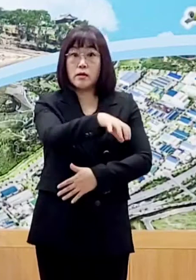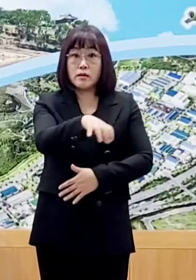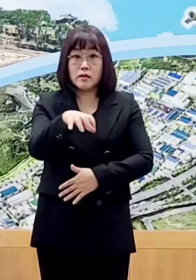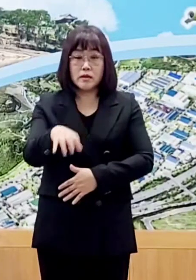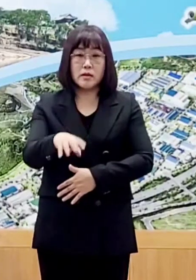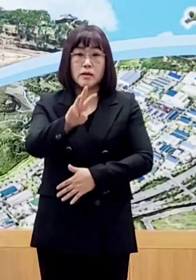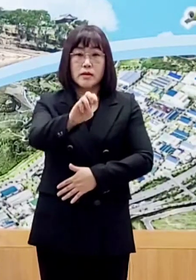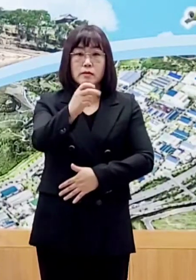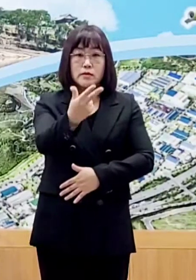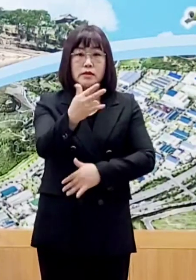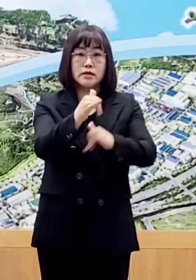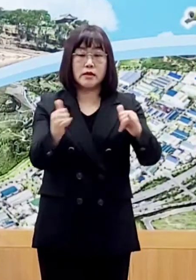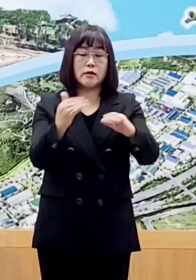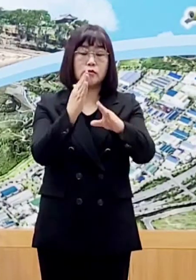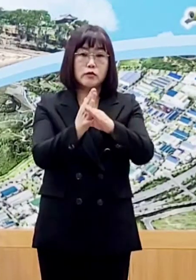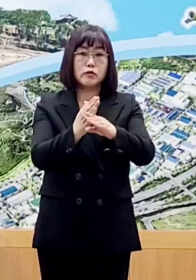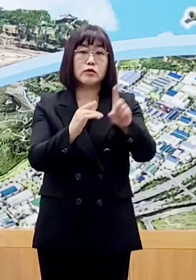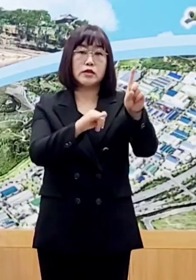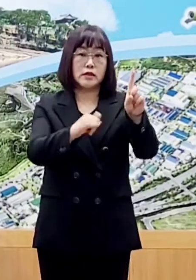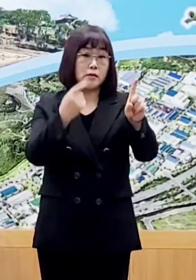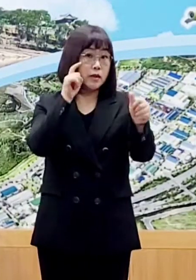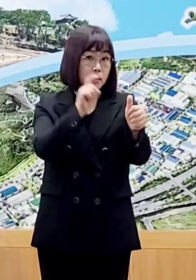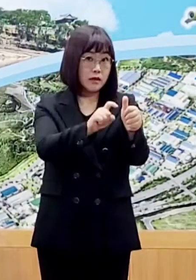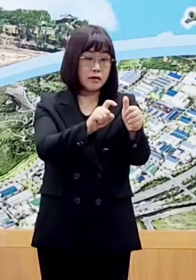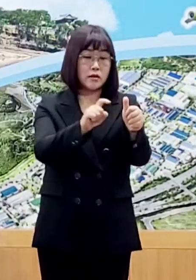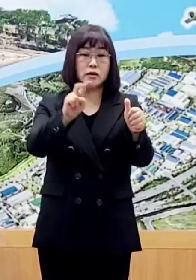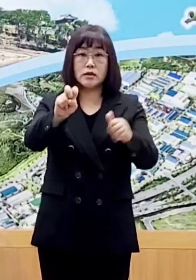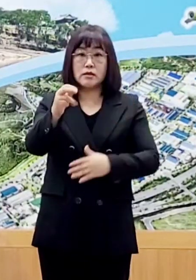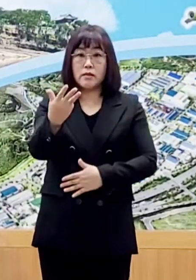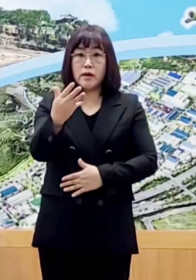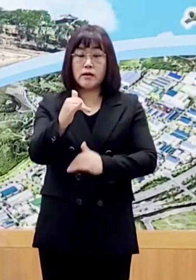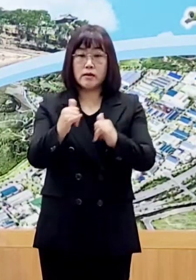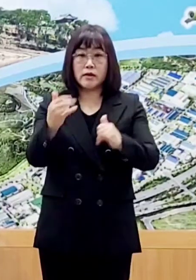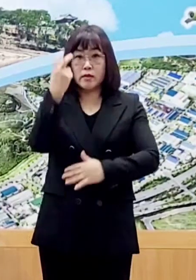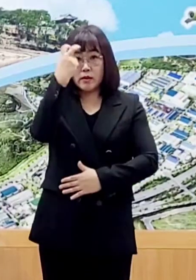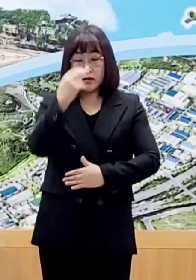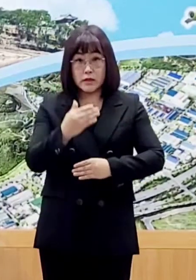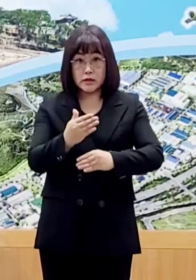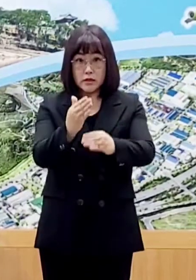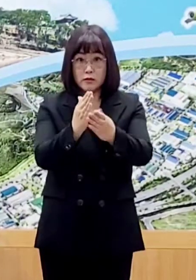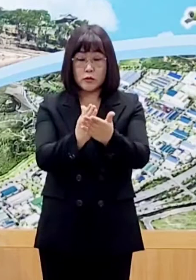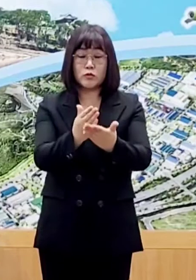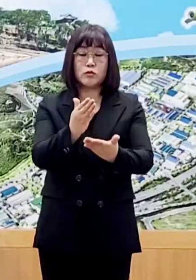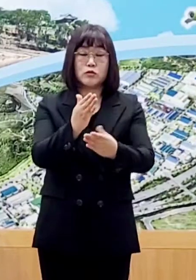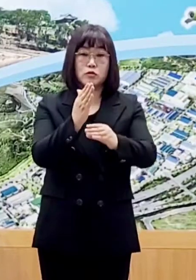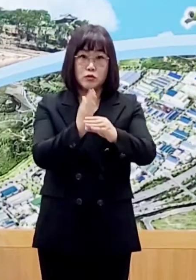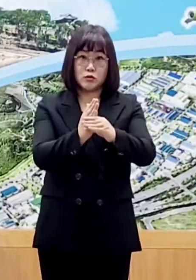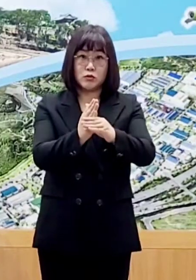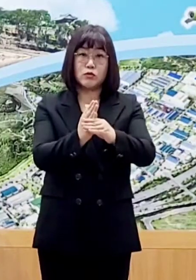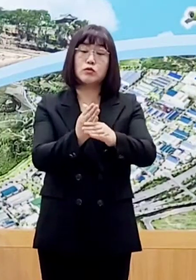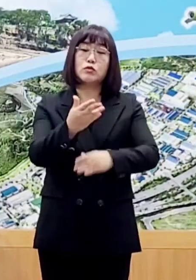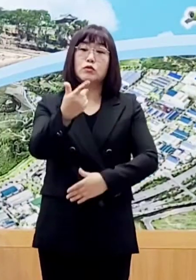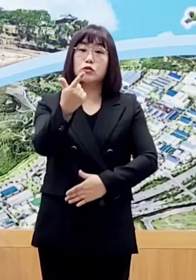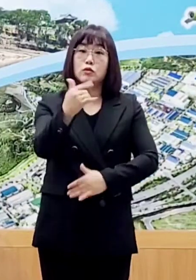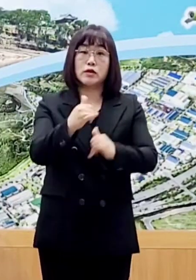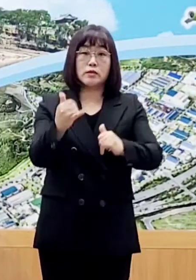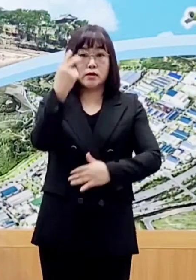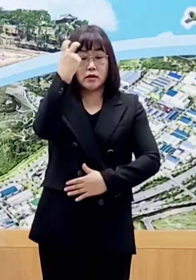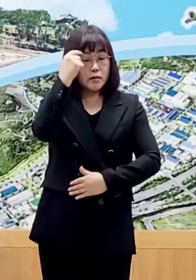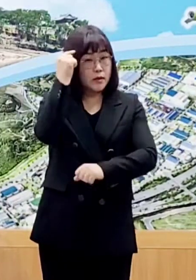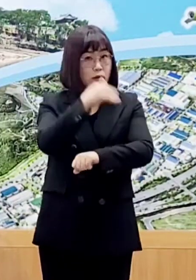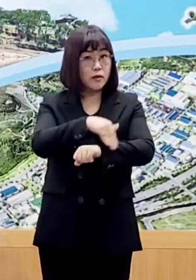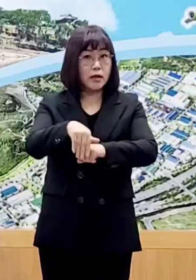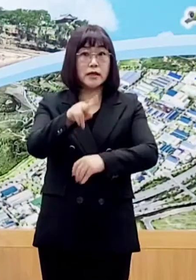37명 중 1명은 양성 28명은 검사 진행 중 6명은 검사 예정이고